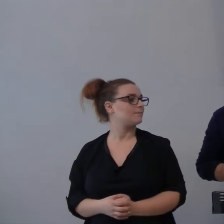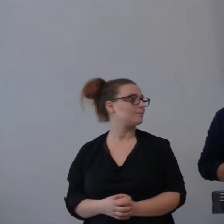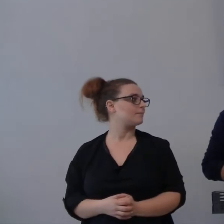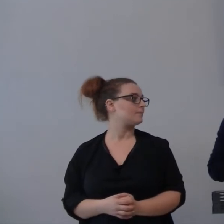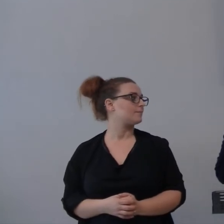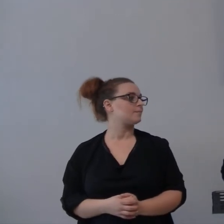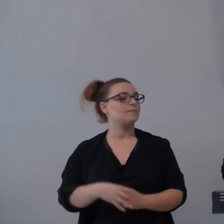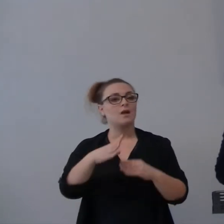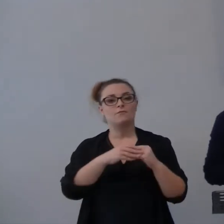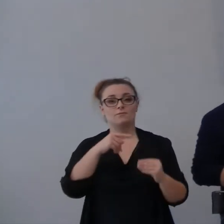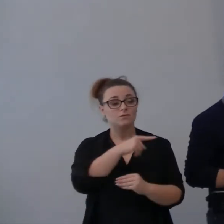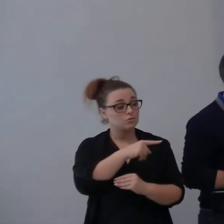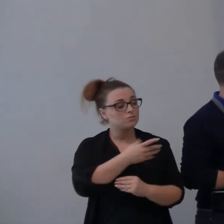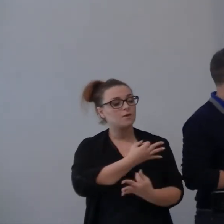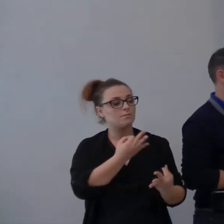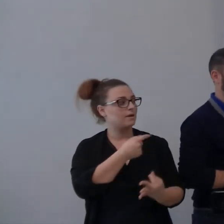E tu? Vai.